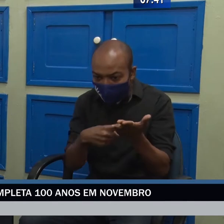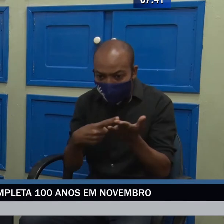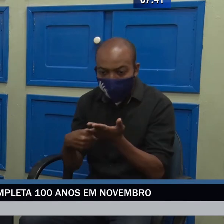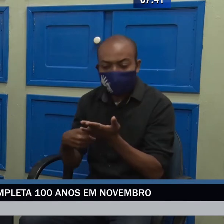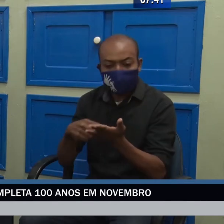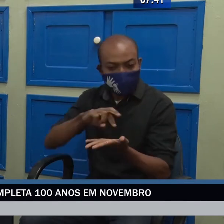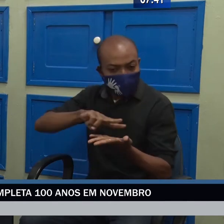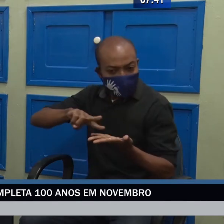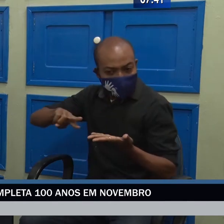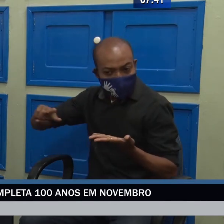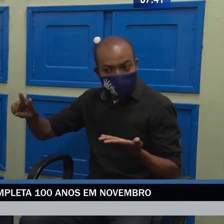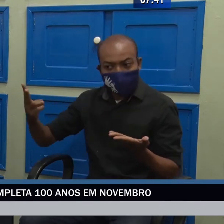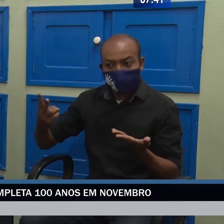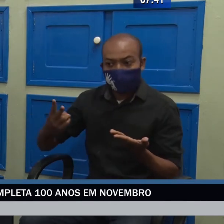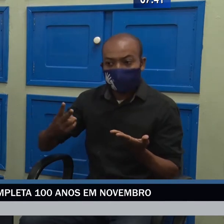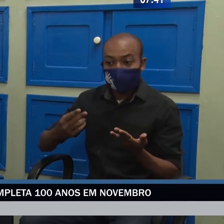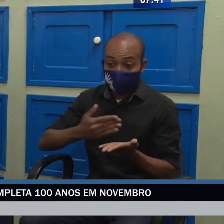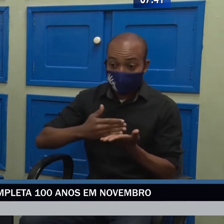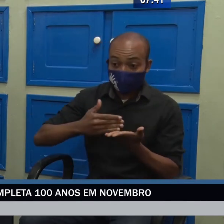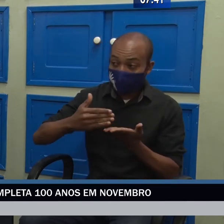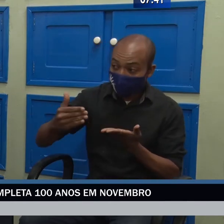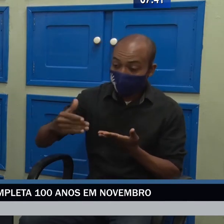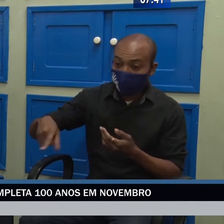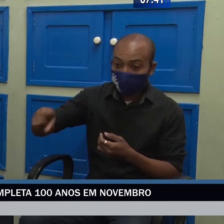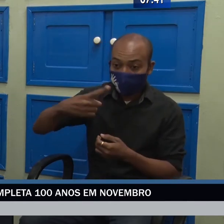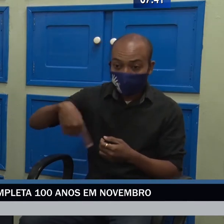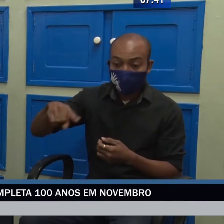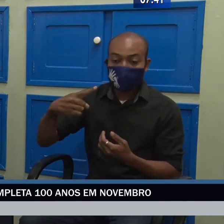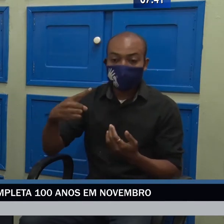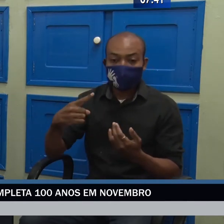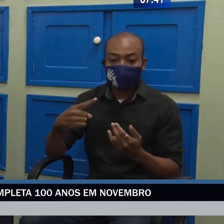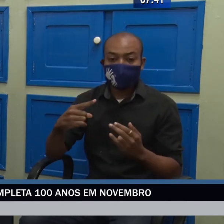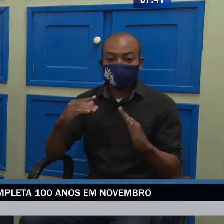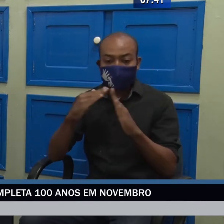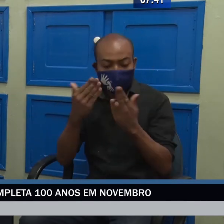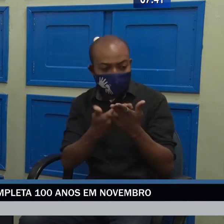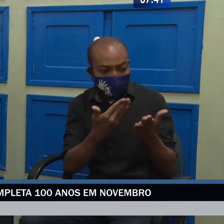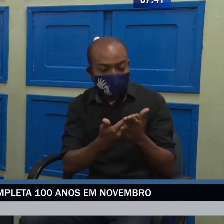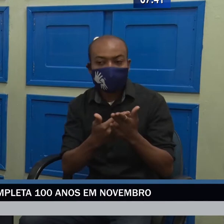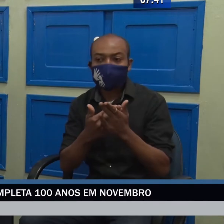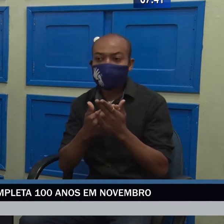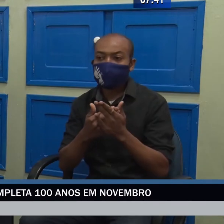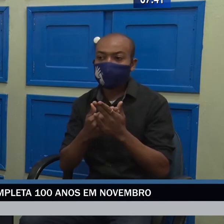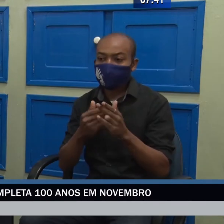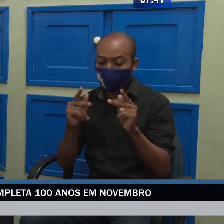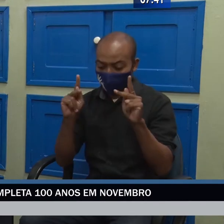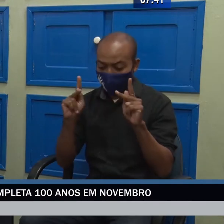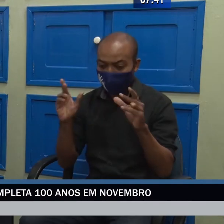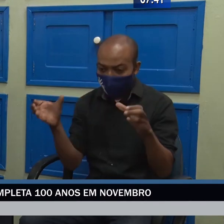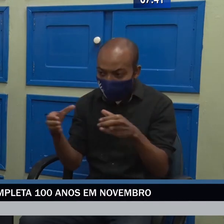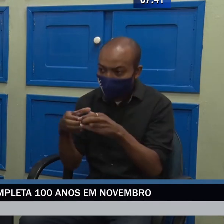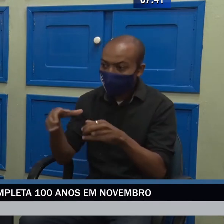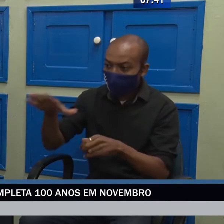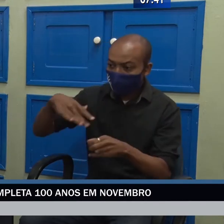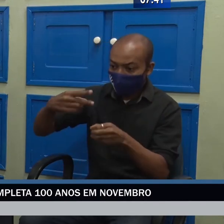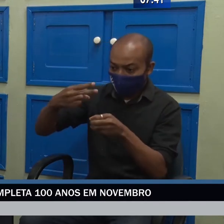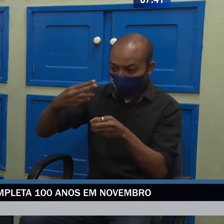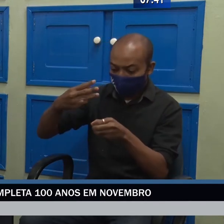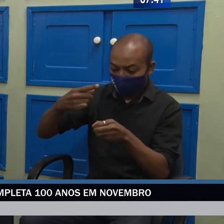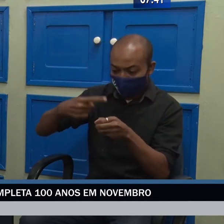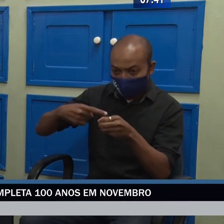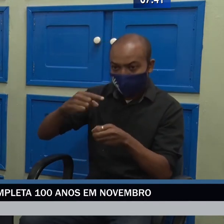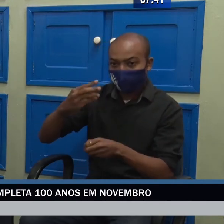ações que serão construídas durante o ano com a participação de toda a comunidade escolar. Então, seguindo esse cronograma,